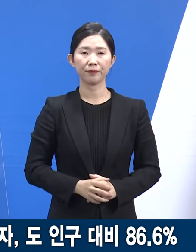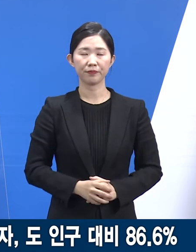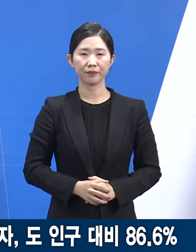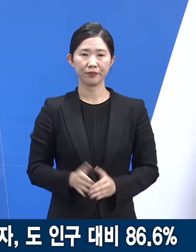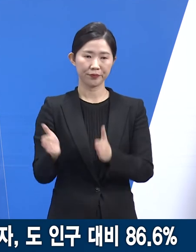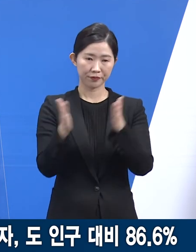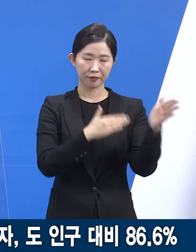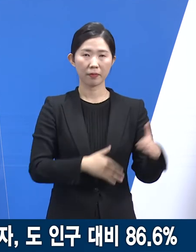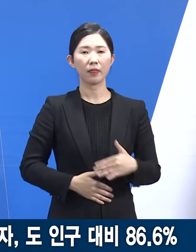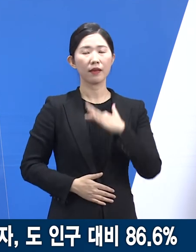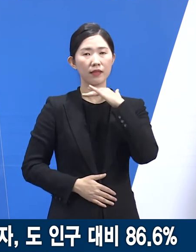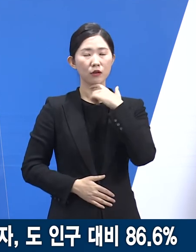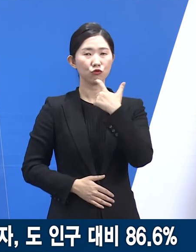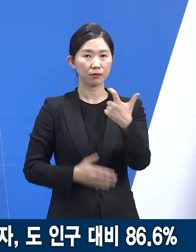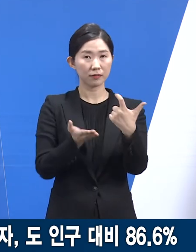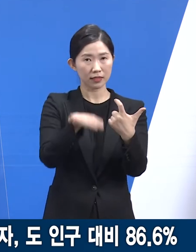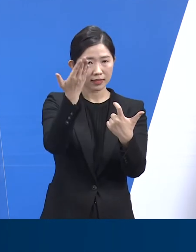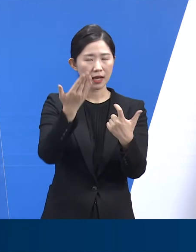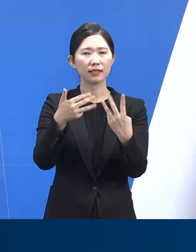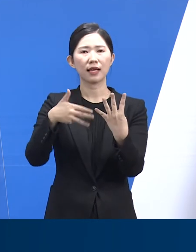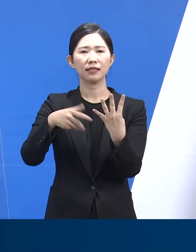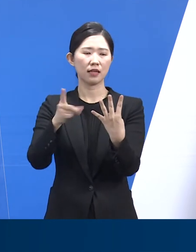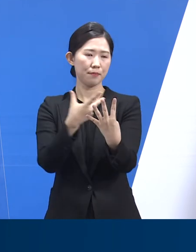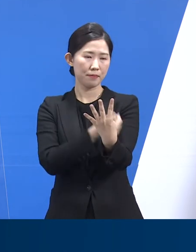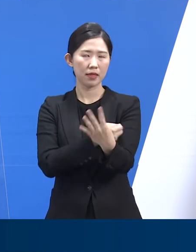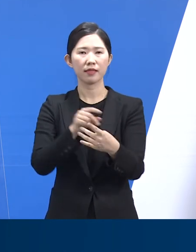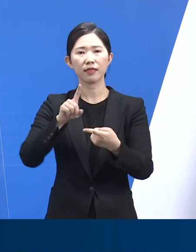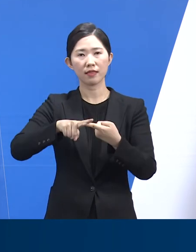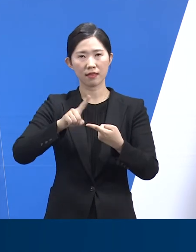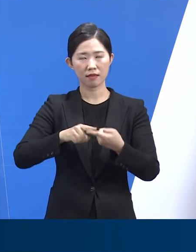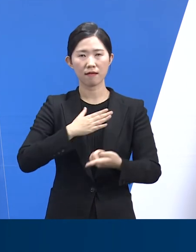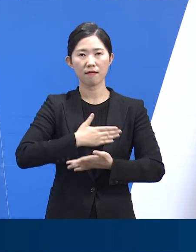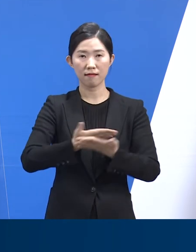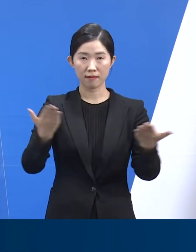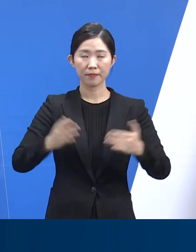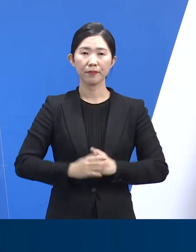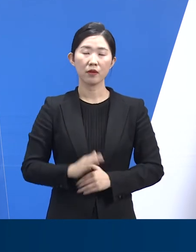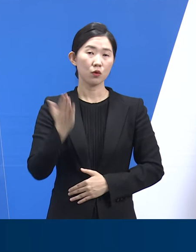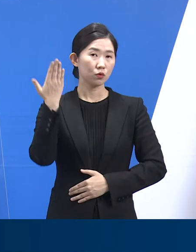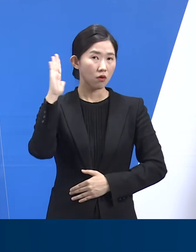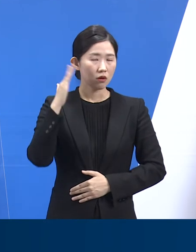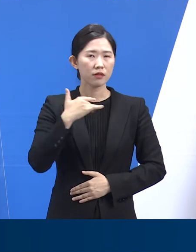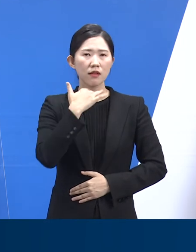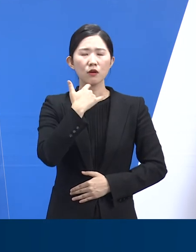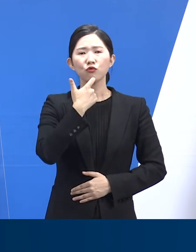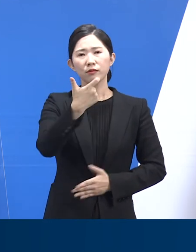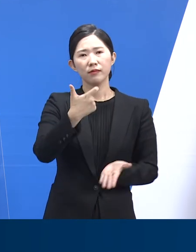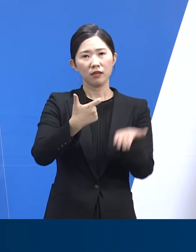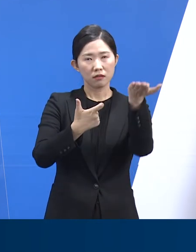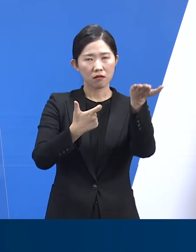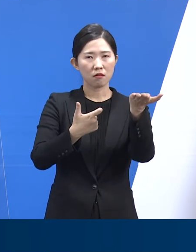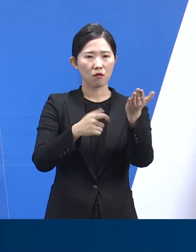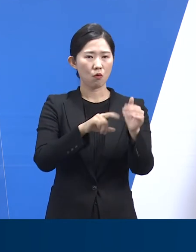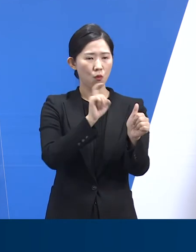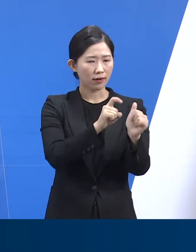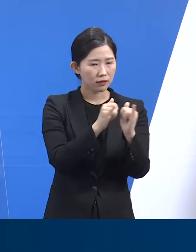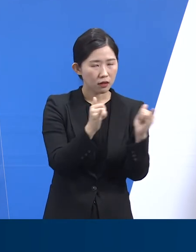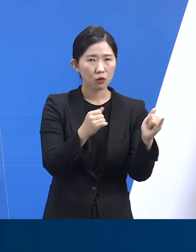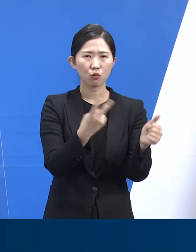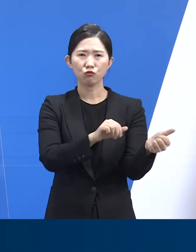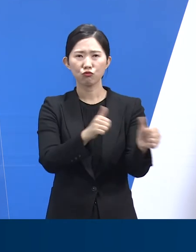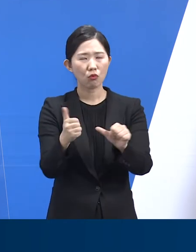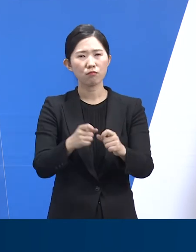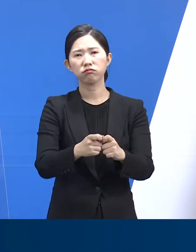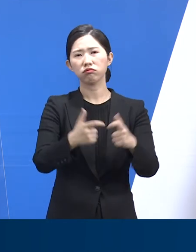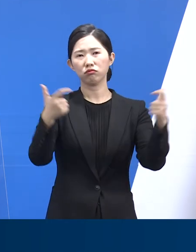다음은 60세 이상 4차 접종 관련입니다. 최근에 도내 60세 이상 코로나19 사망자가 500명을 넘어서는 등